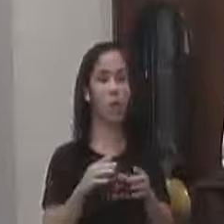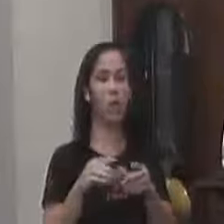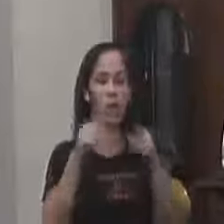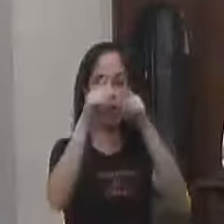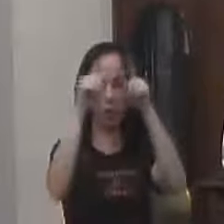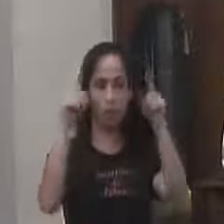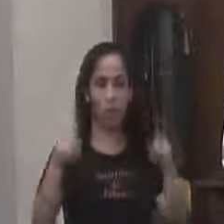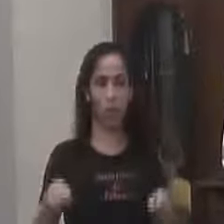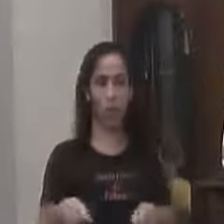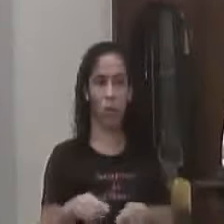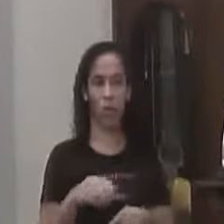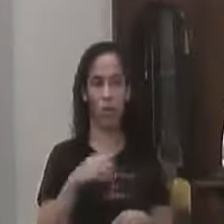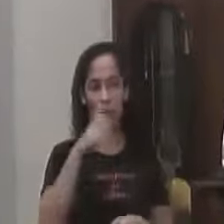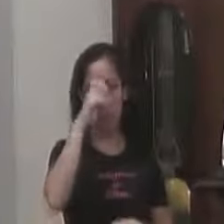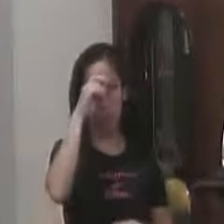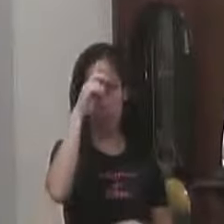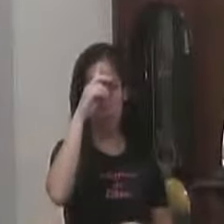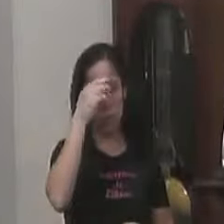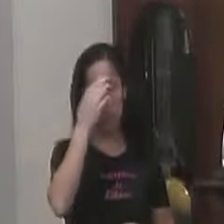Um hospital